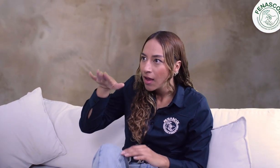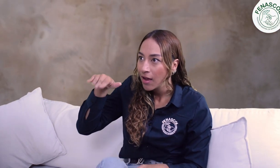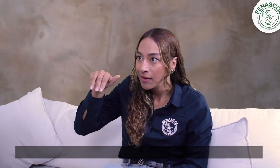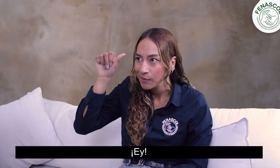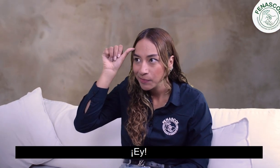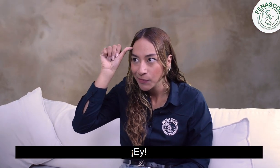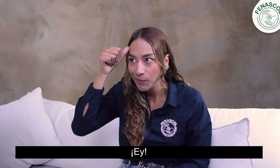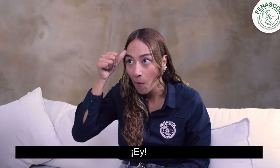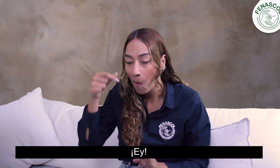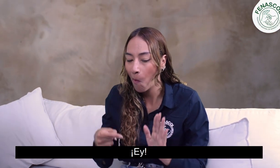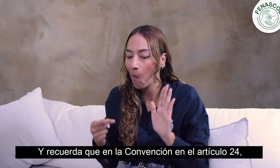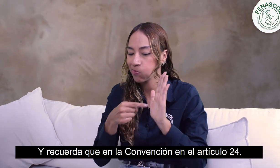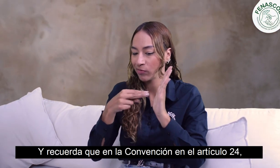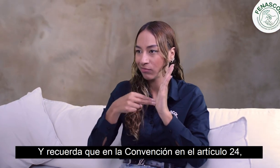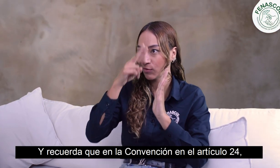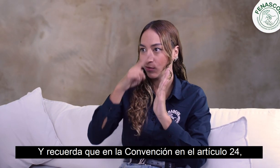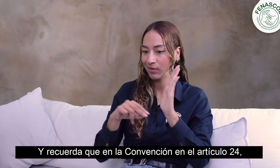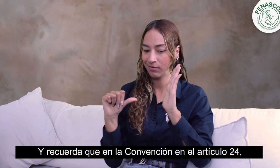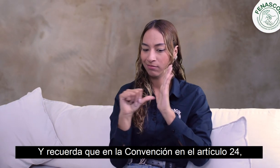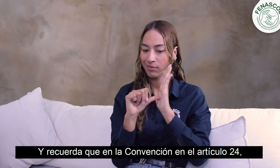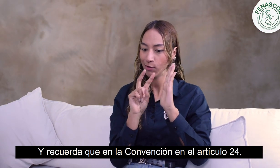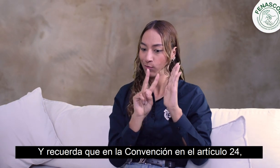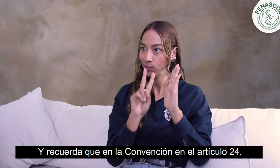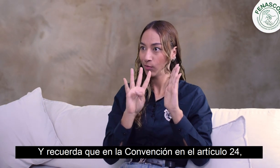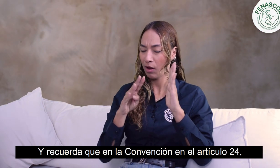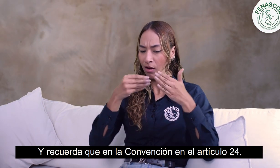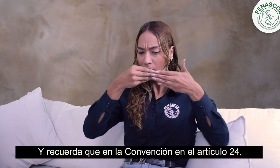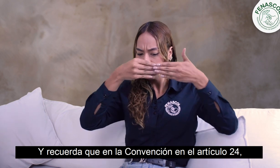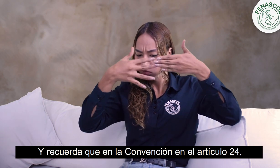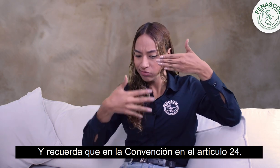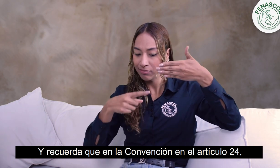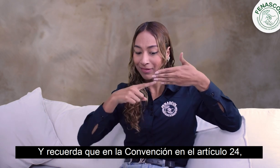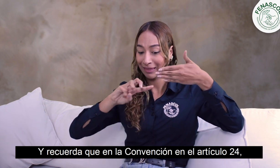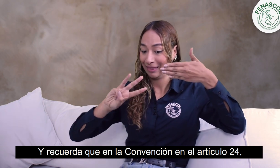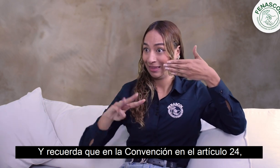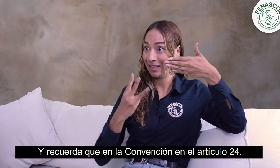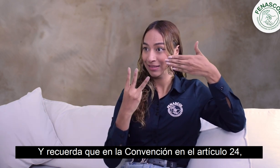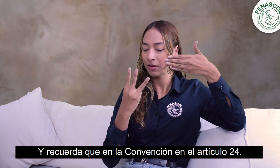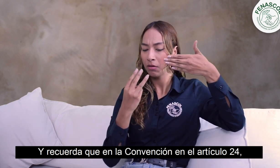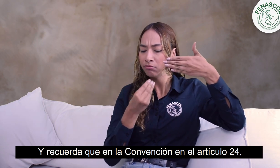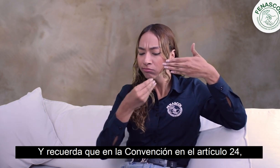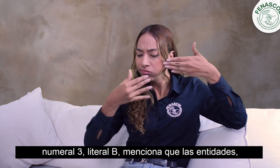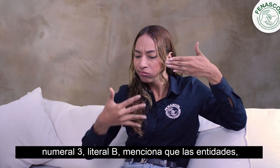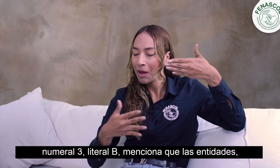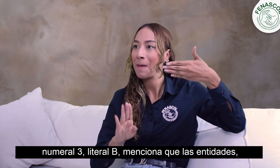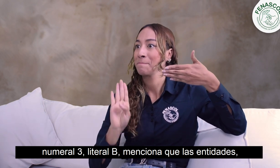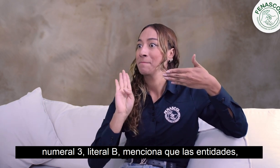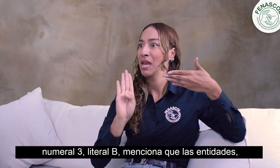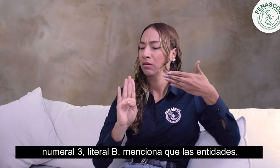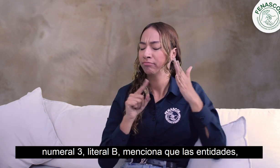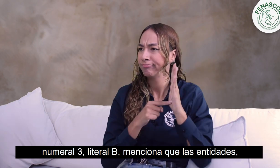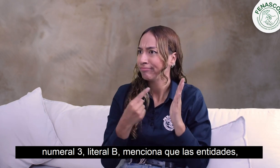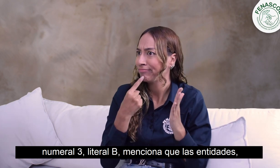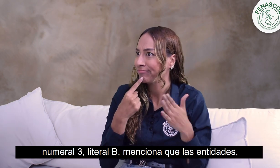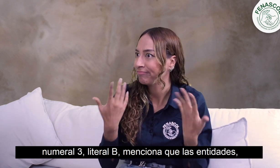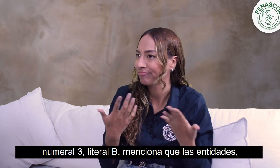¡Ey! Y recuerda que en la Convención, en el artículo 24, numeral 3, literal B,